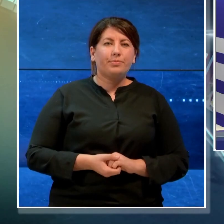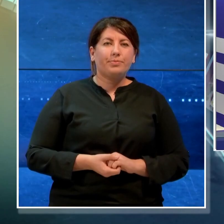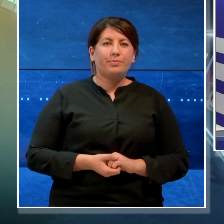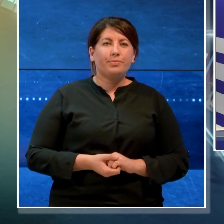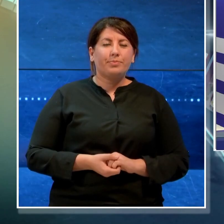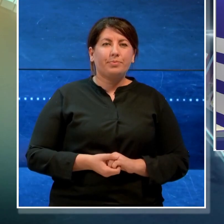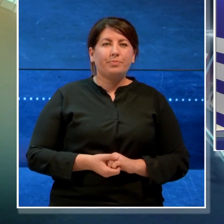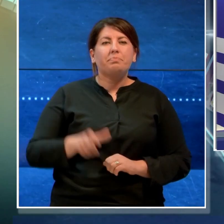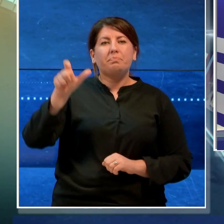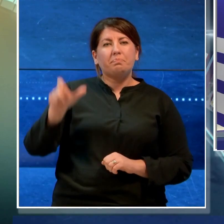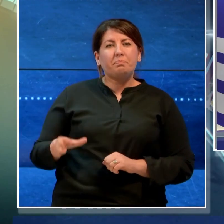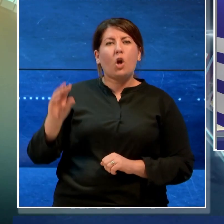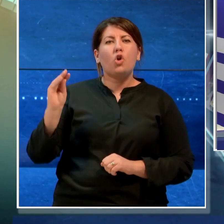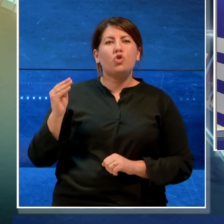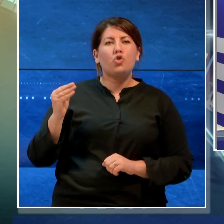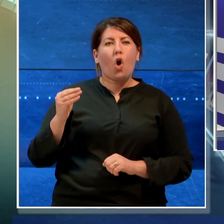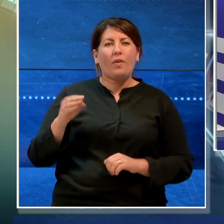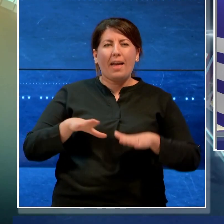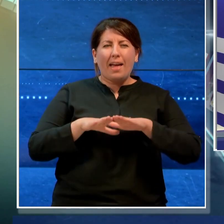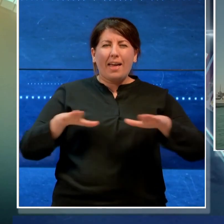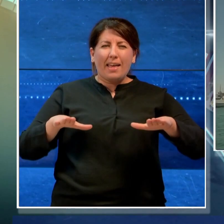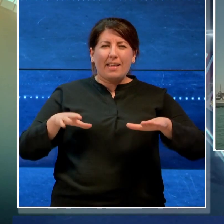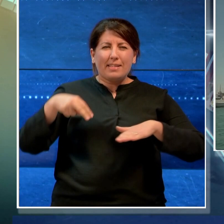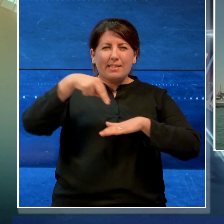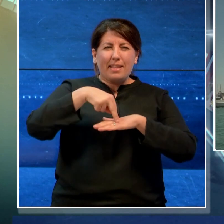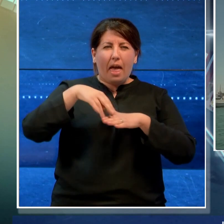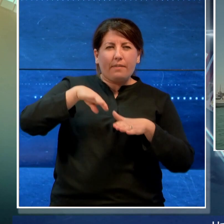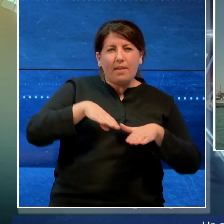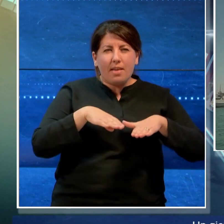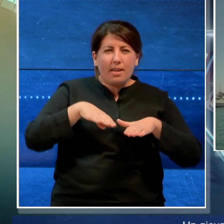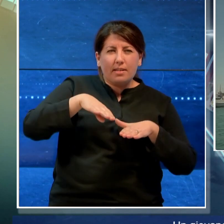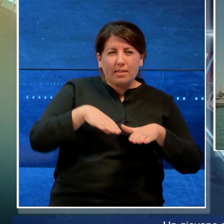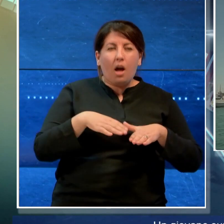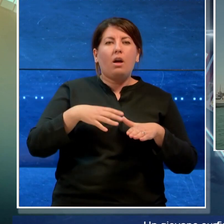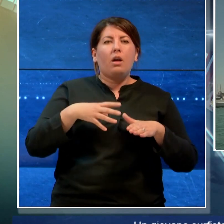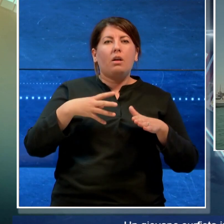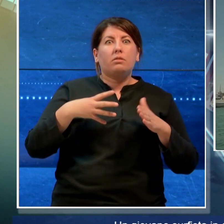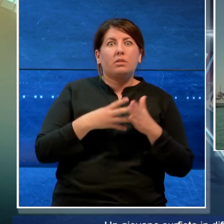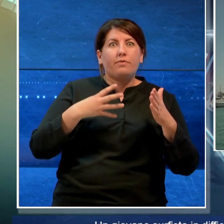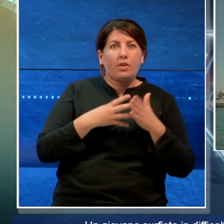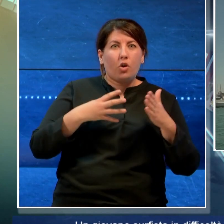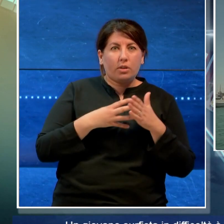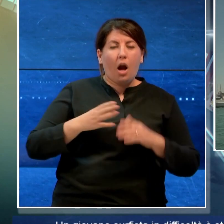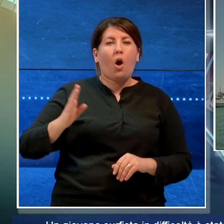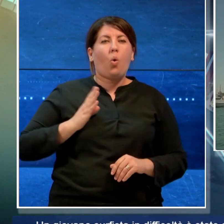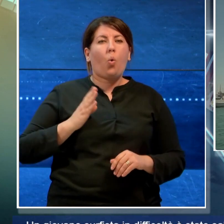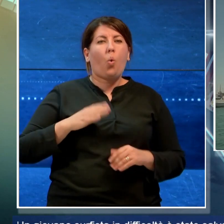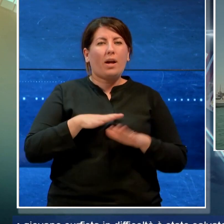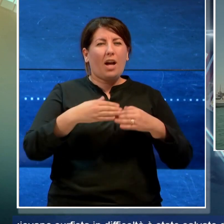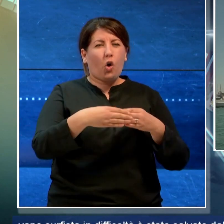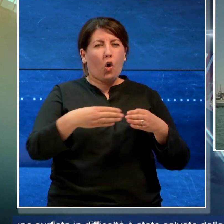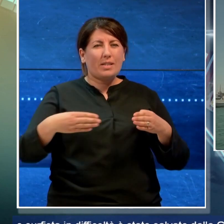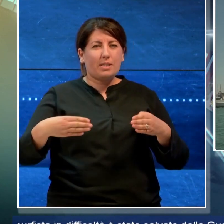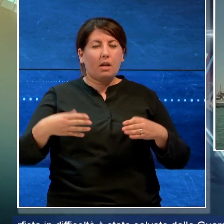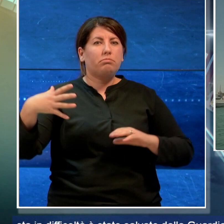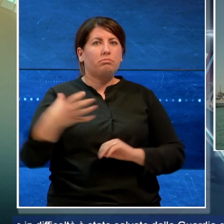Un giovane surfista in difficoltà è stato salvato dalla guardia costiera a Bari. I